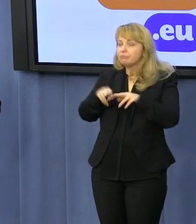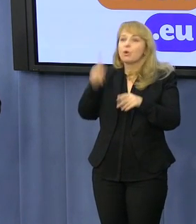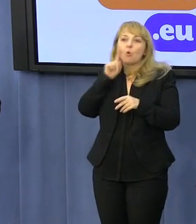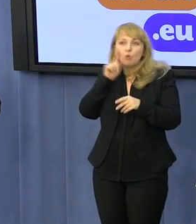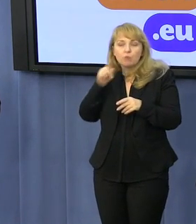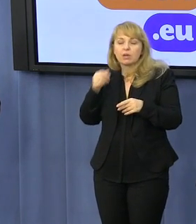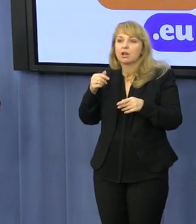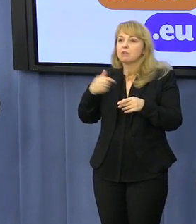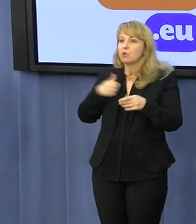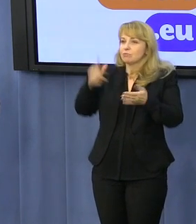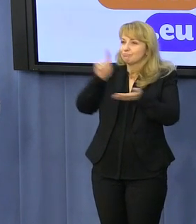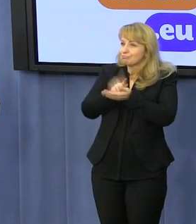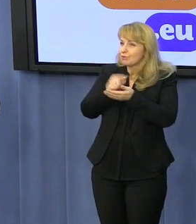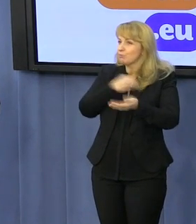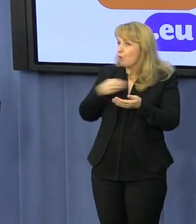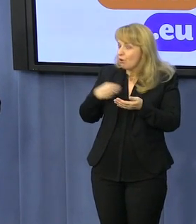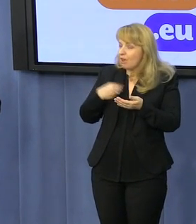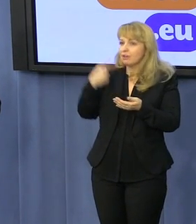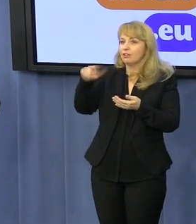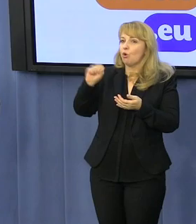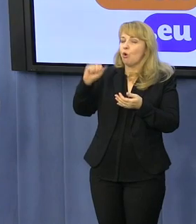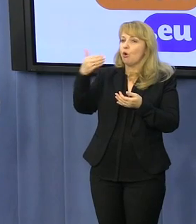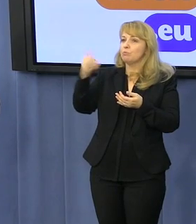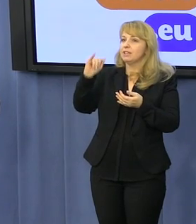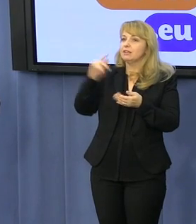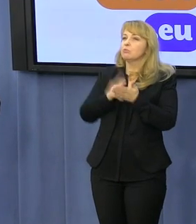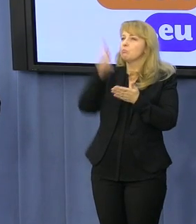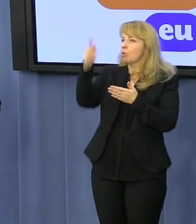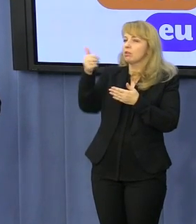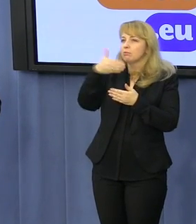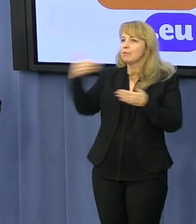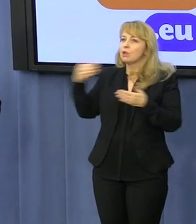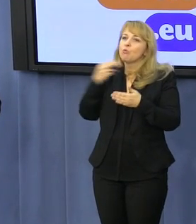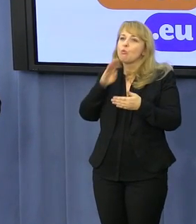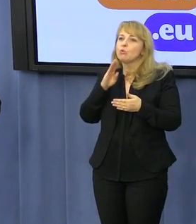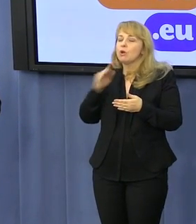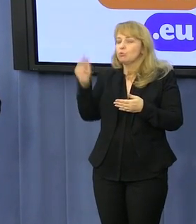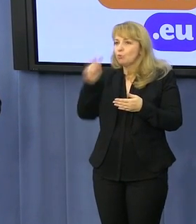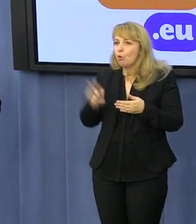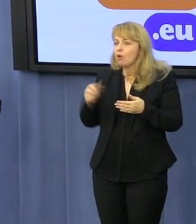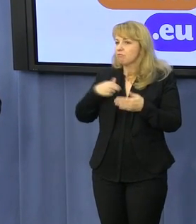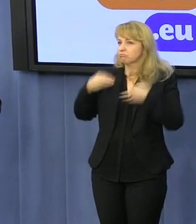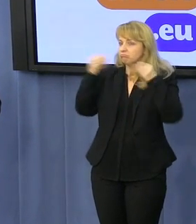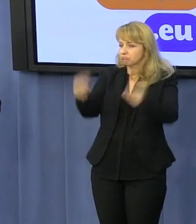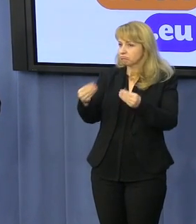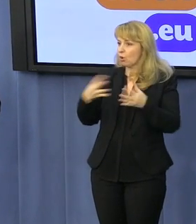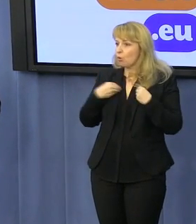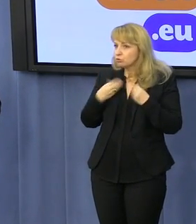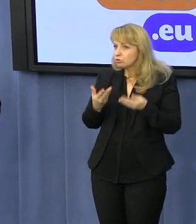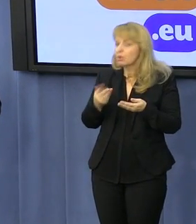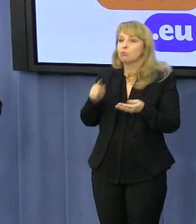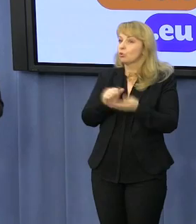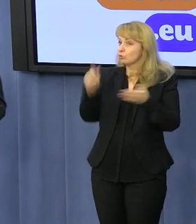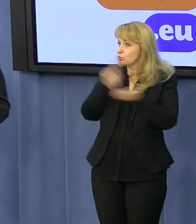pierwszym w historii zwycięzcą European Poker Tour. Ponad milion dolarów nagrody. Nie jest to sukces całkowicie niespodziewany.